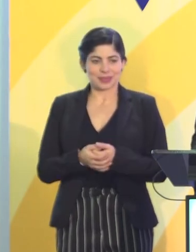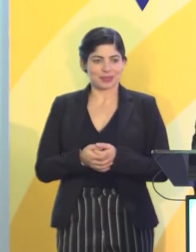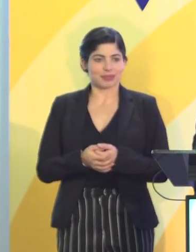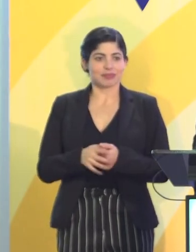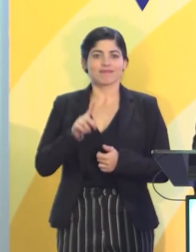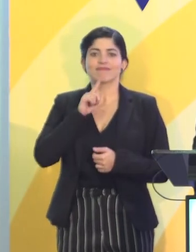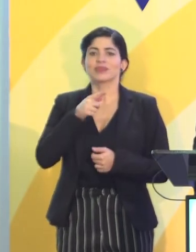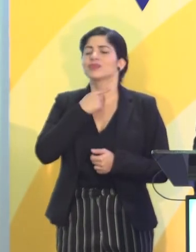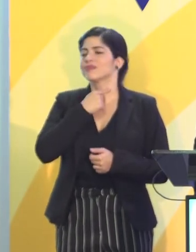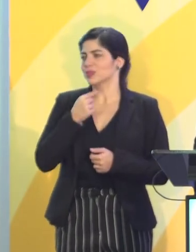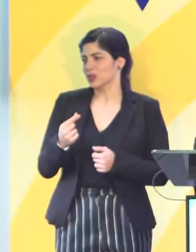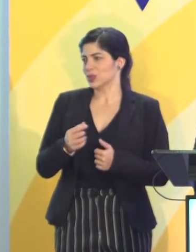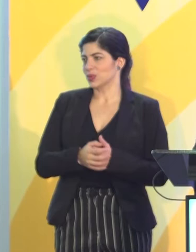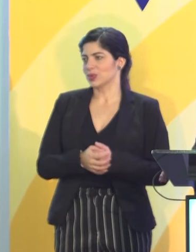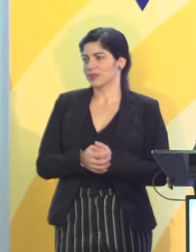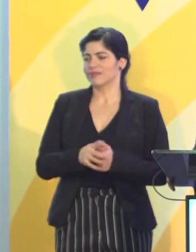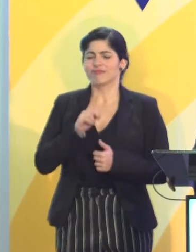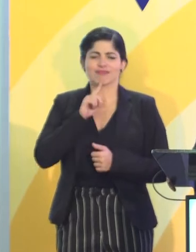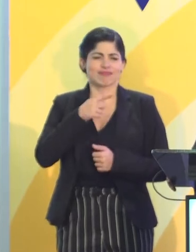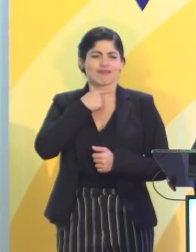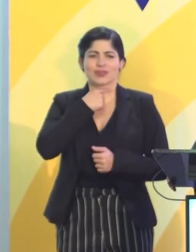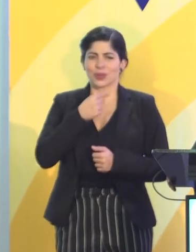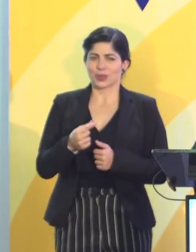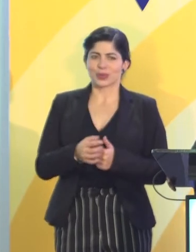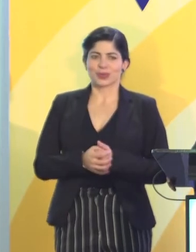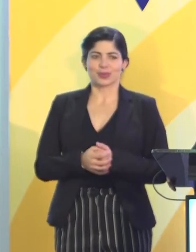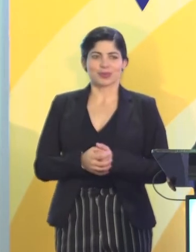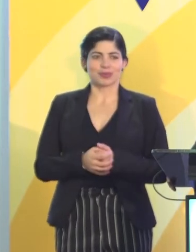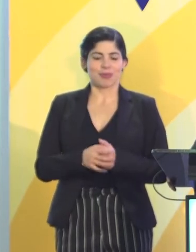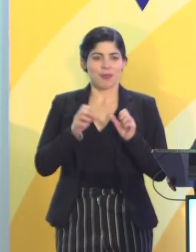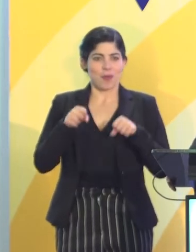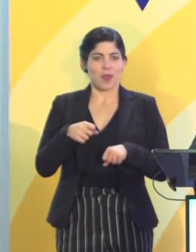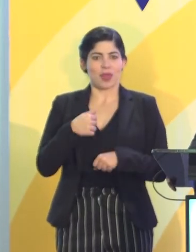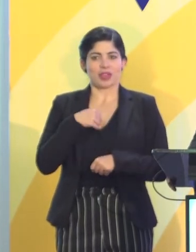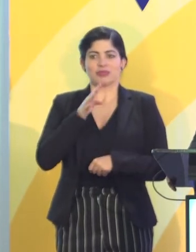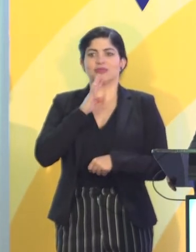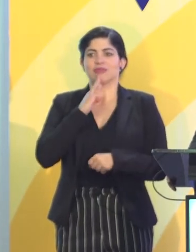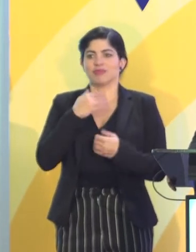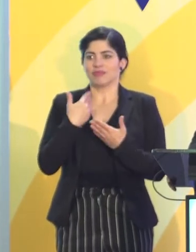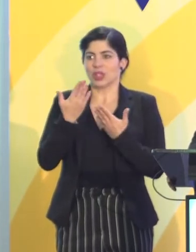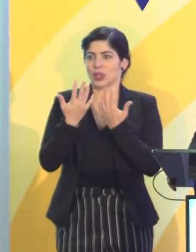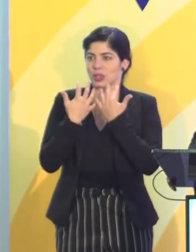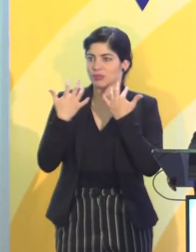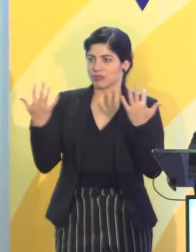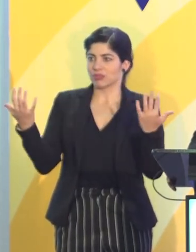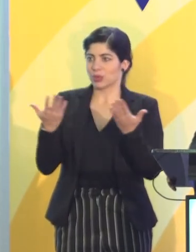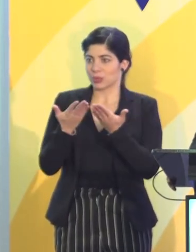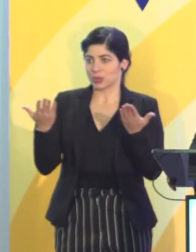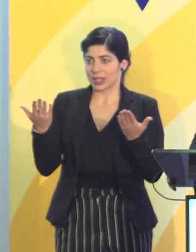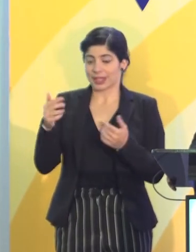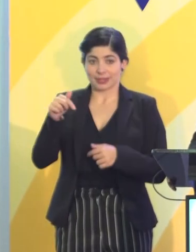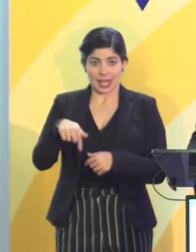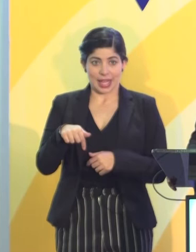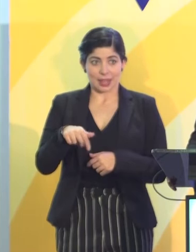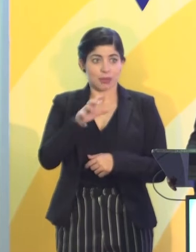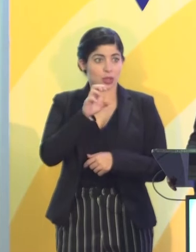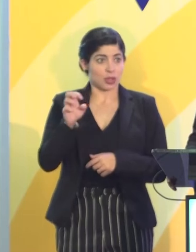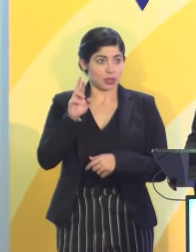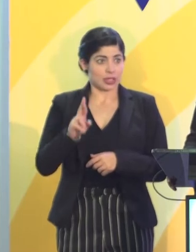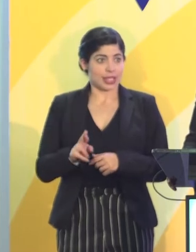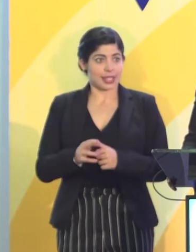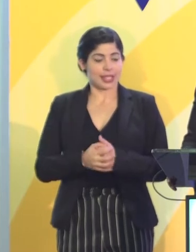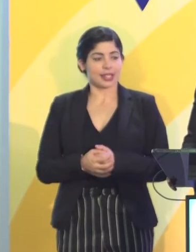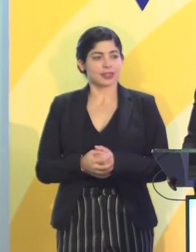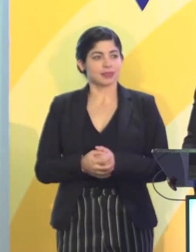Es un placer, es un placer dirigirme a ustedes aquí, en Costa Rica,